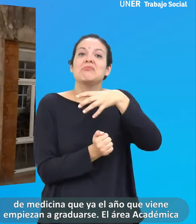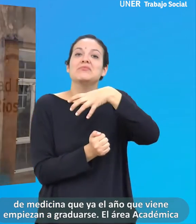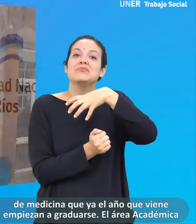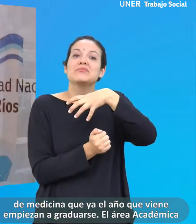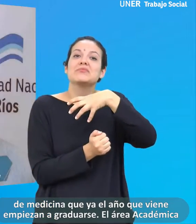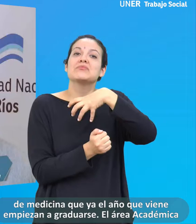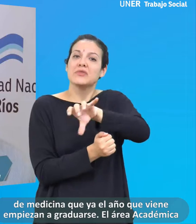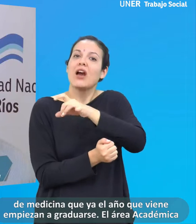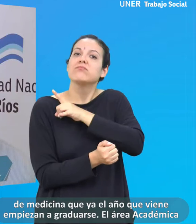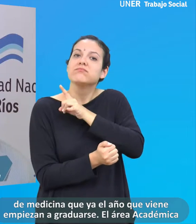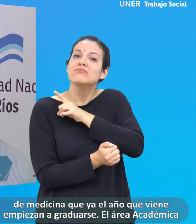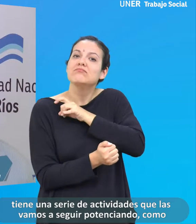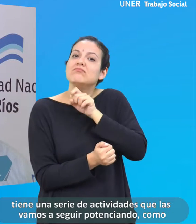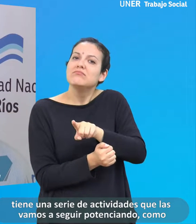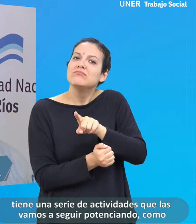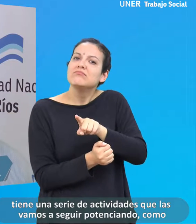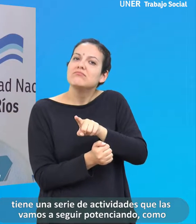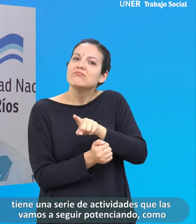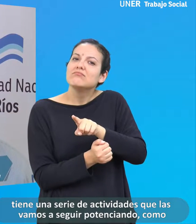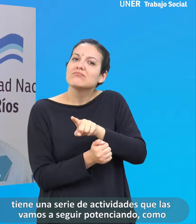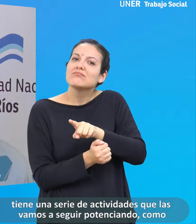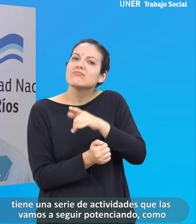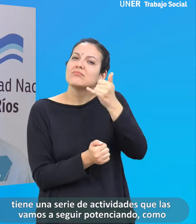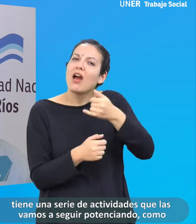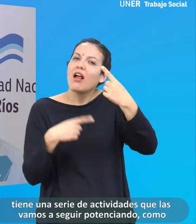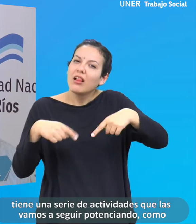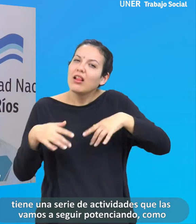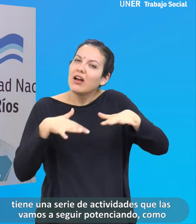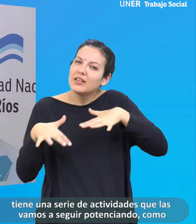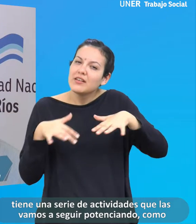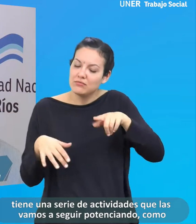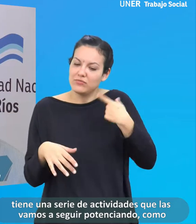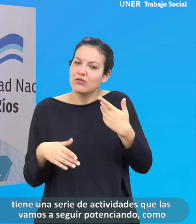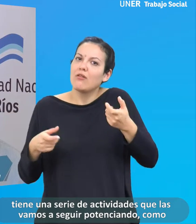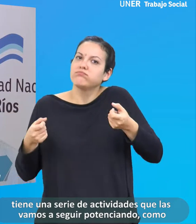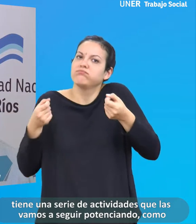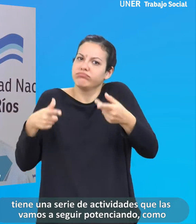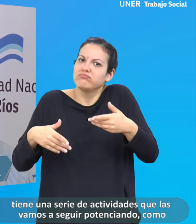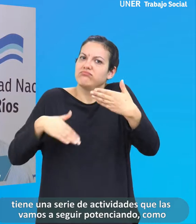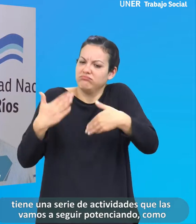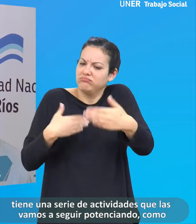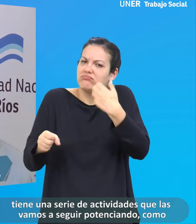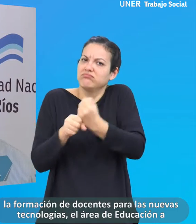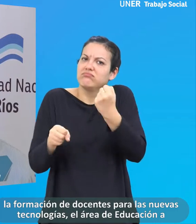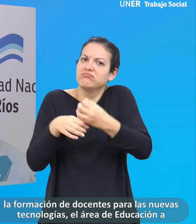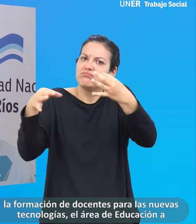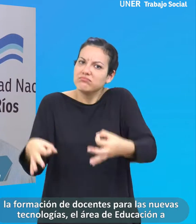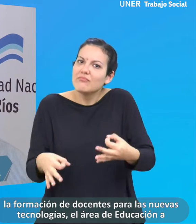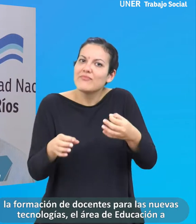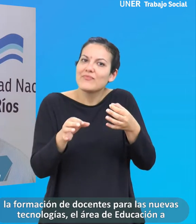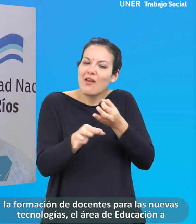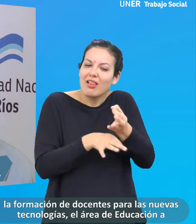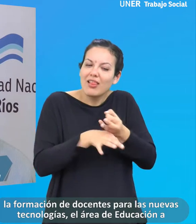área académica tiene una serie de actividades que las vamos a seguir potenciando como la formación de